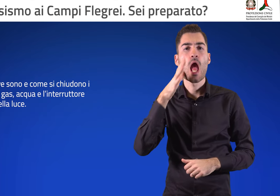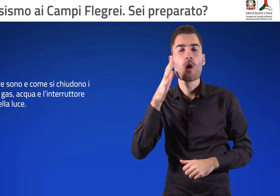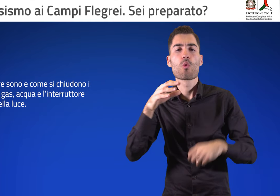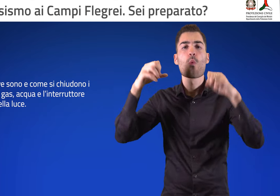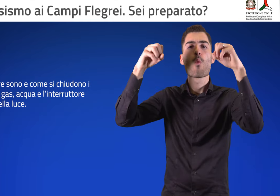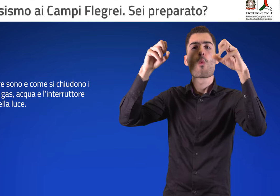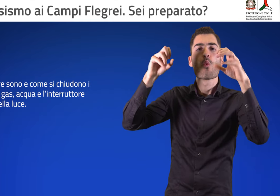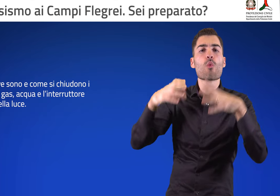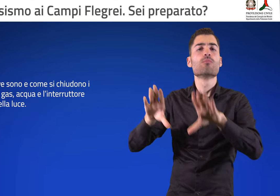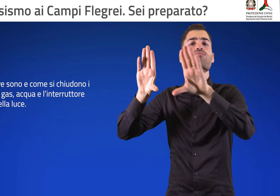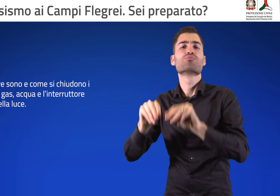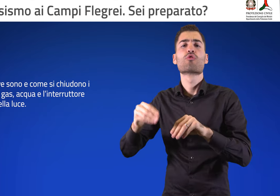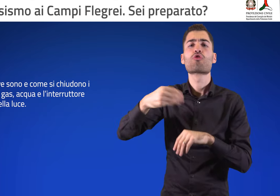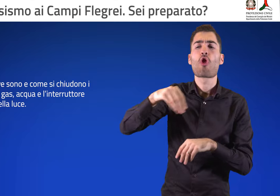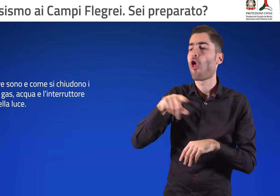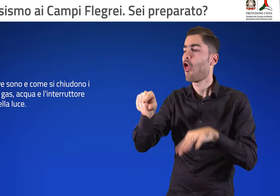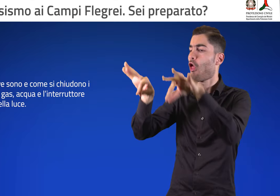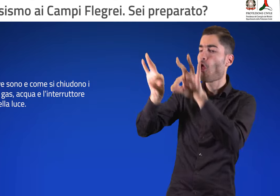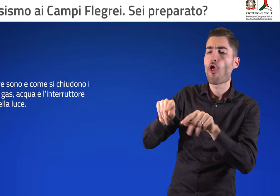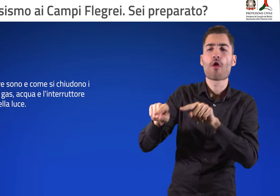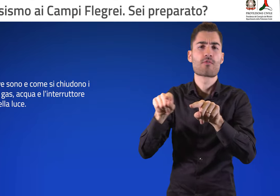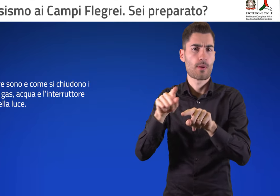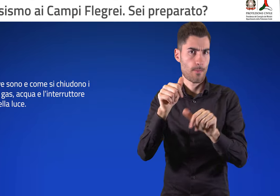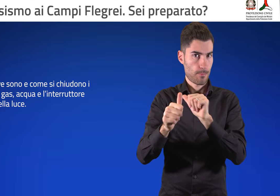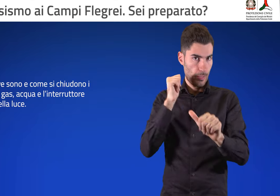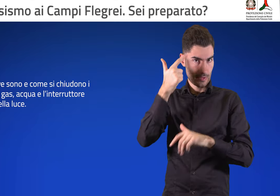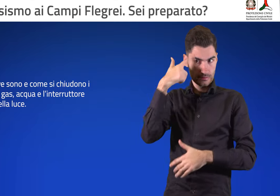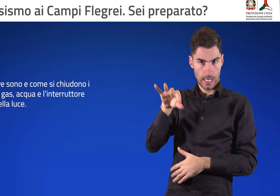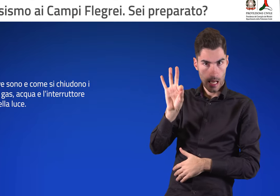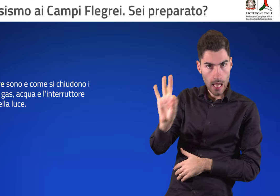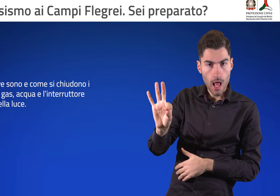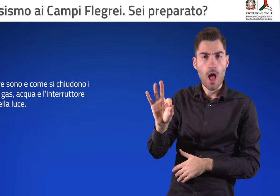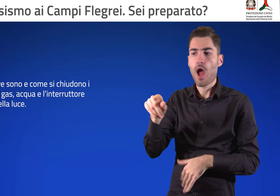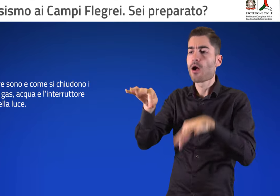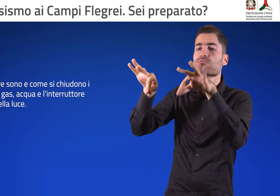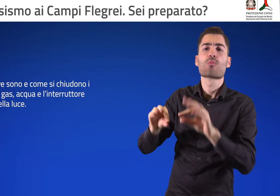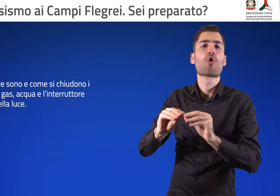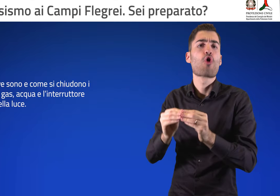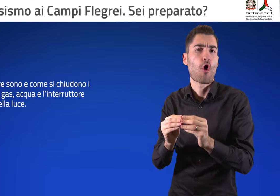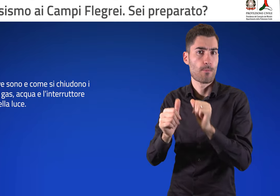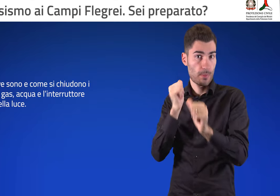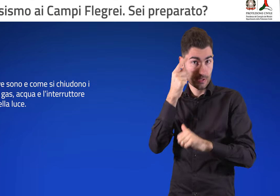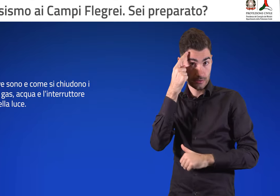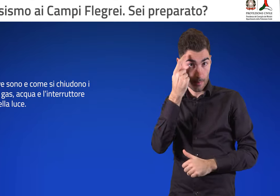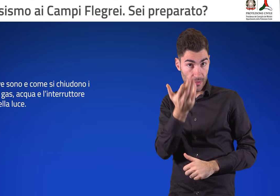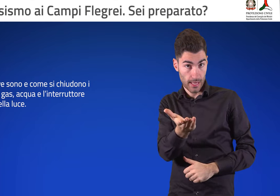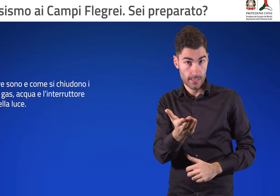Impara dove sono e come si chiudono i rubinetti di gas, acqua e l'interruttore generale della luce.